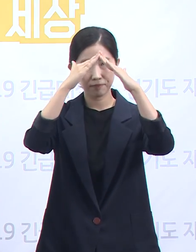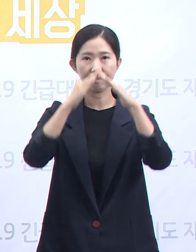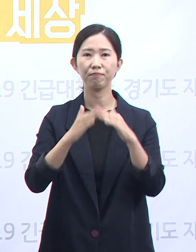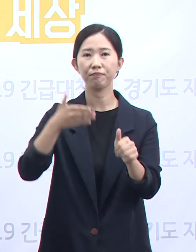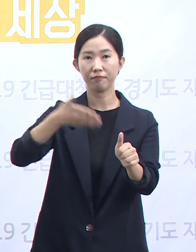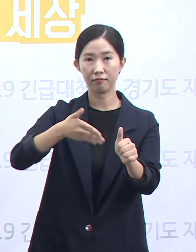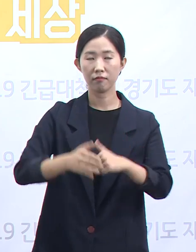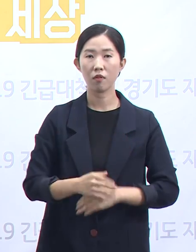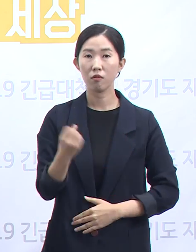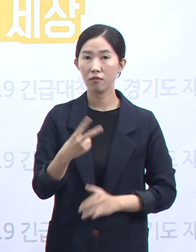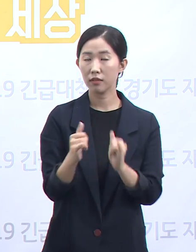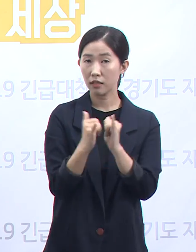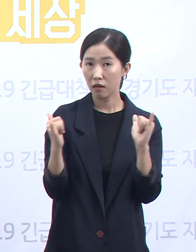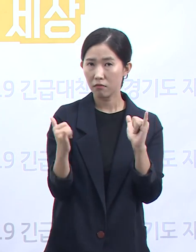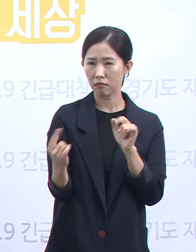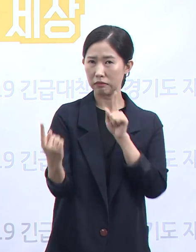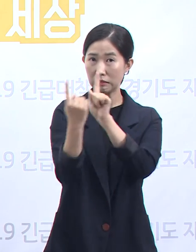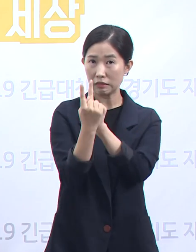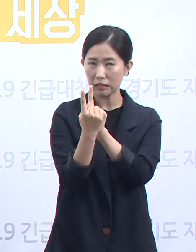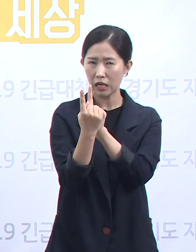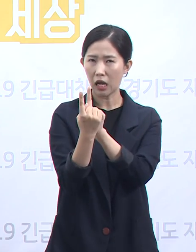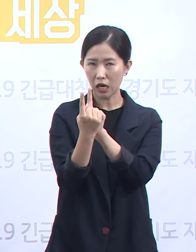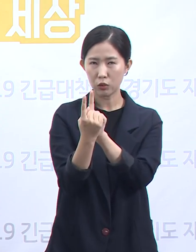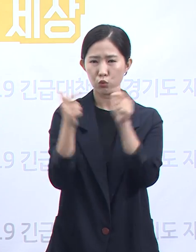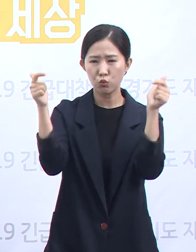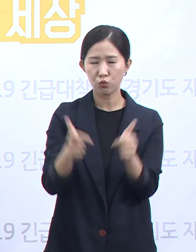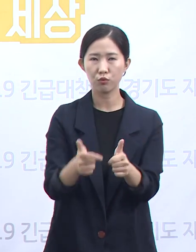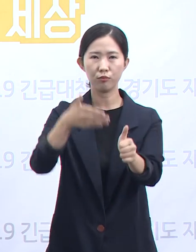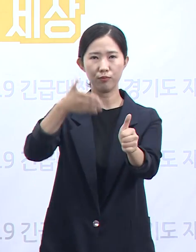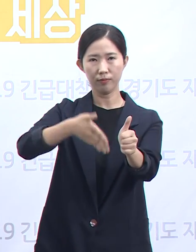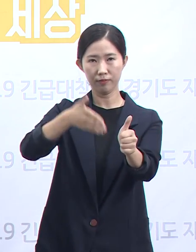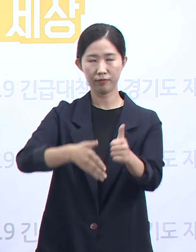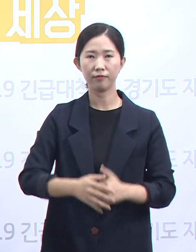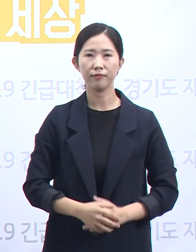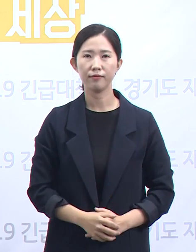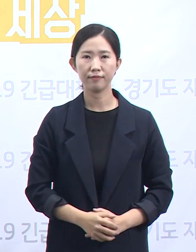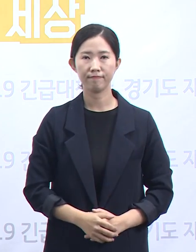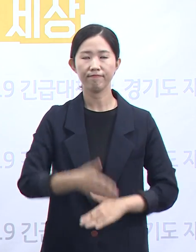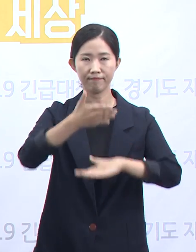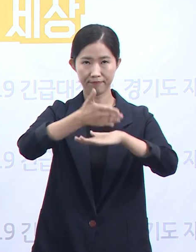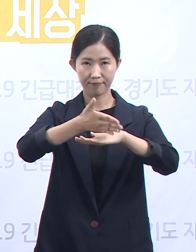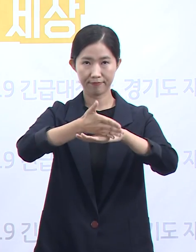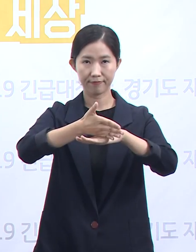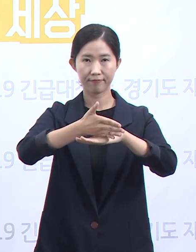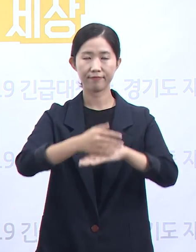사람들과의 접촉을 가급적 최소화해 주실 것을 당부드립니다. 감사합니다.